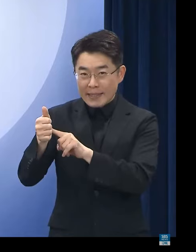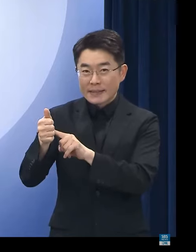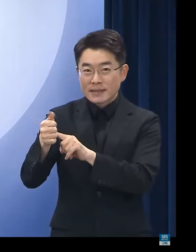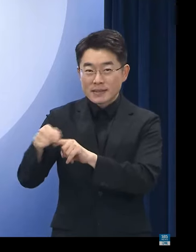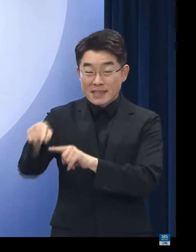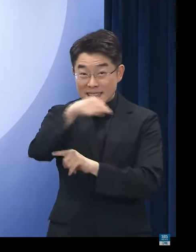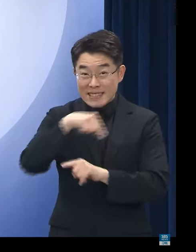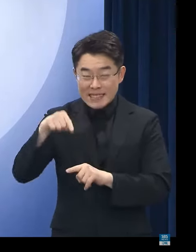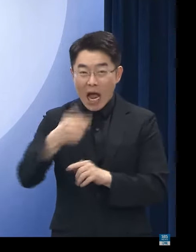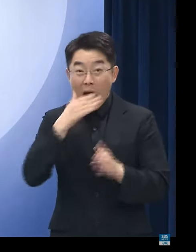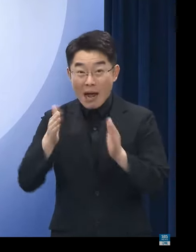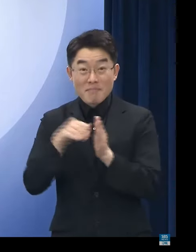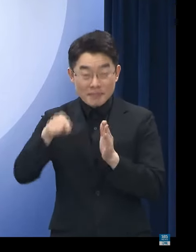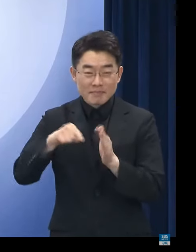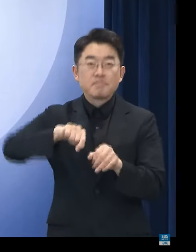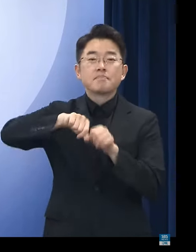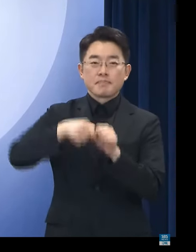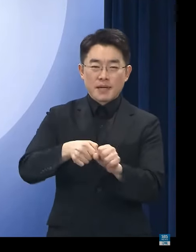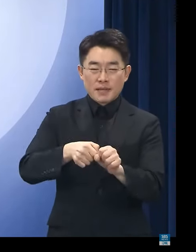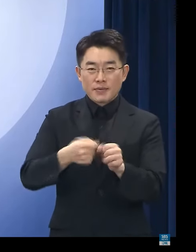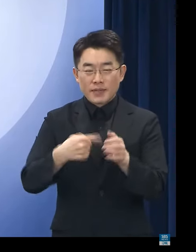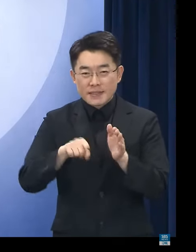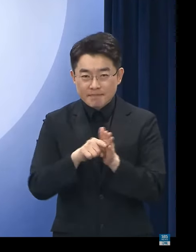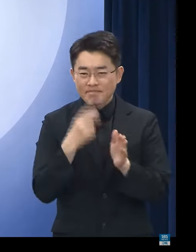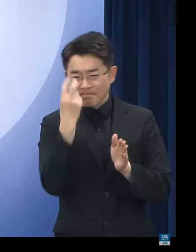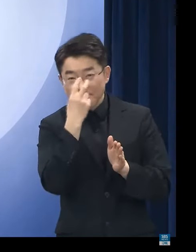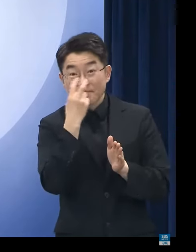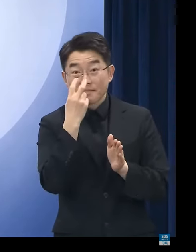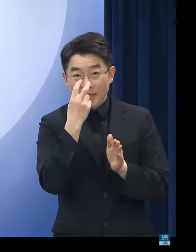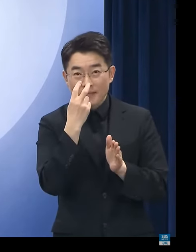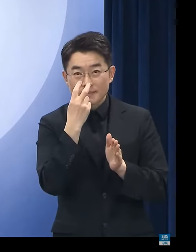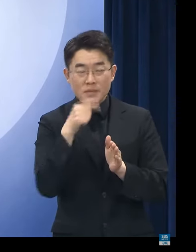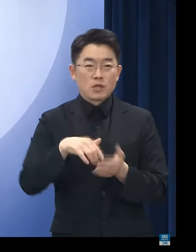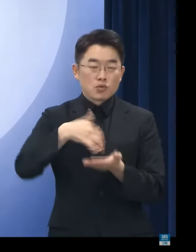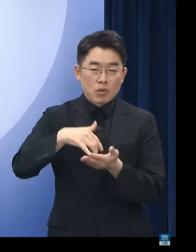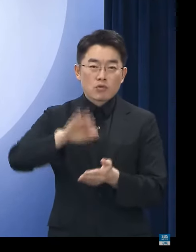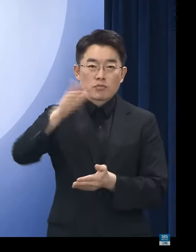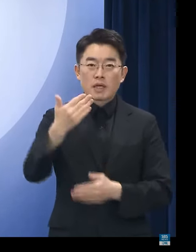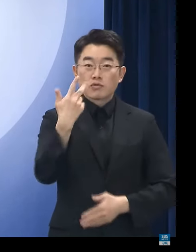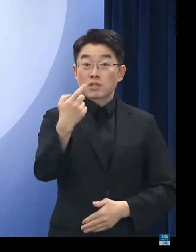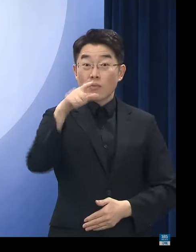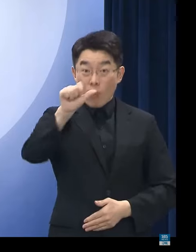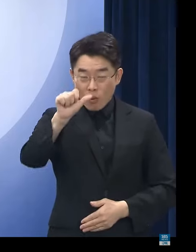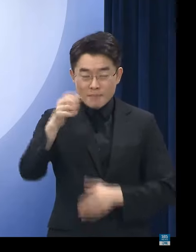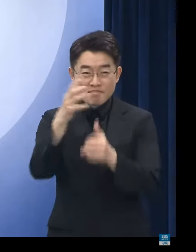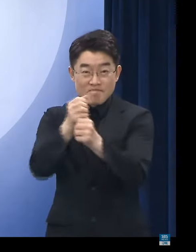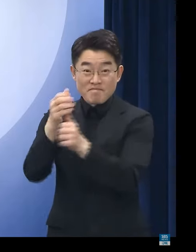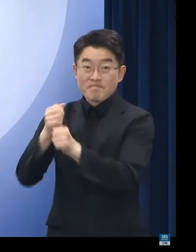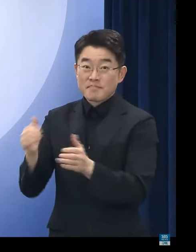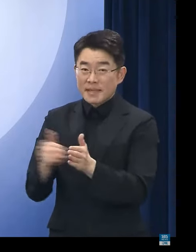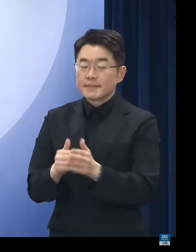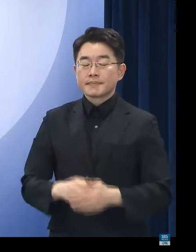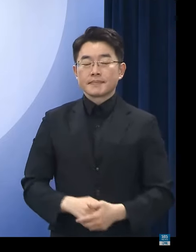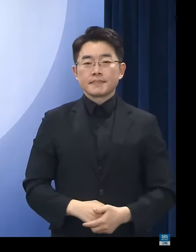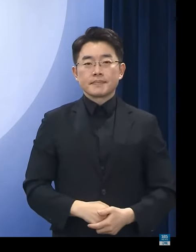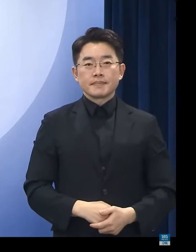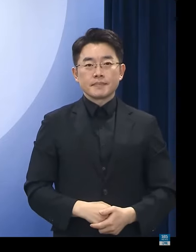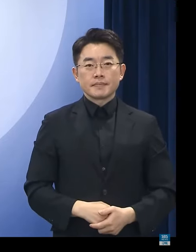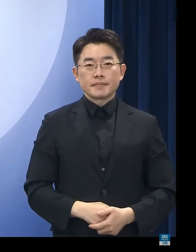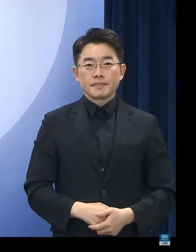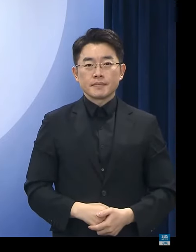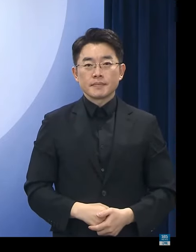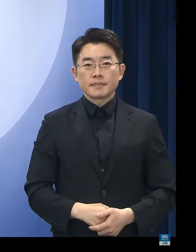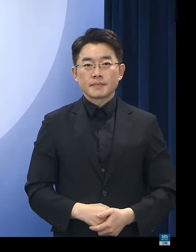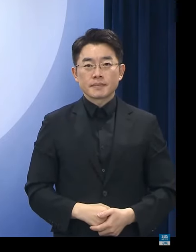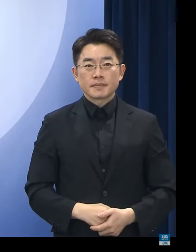범죄에 가담한 불법 감정행위자 등 965명도 검거하였습니다. 특히